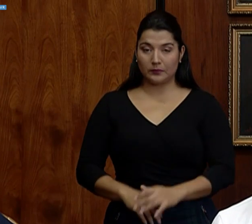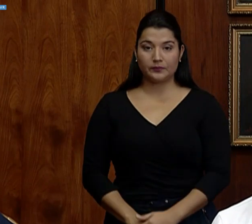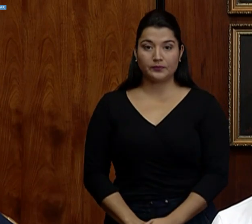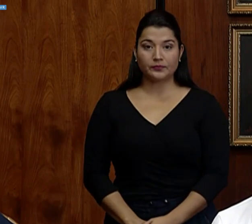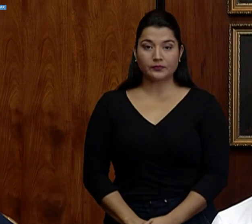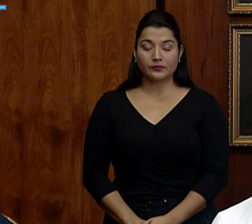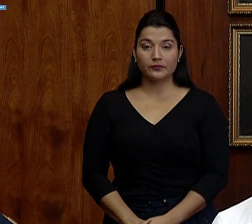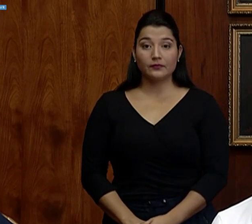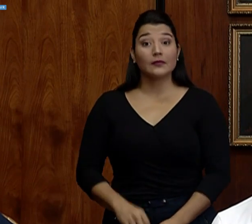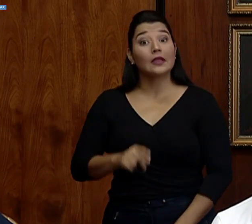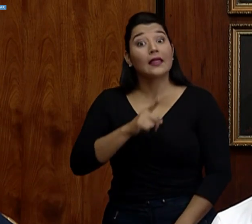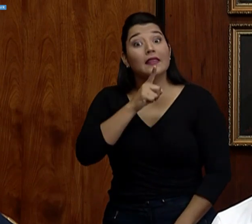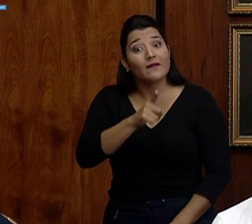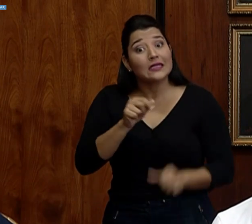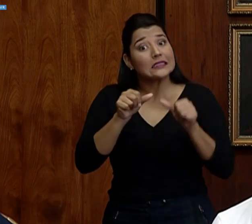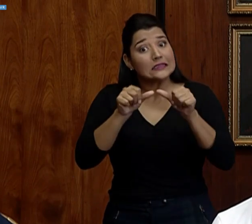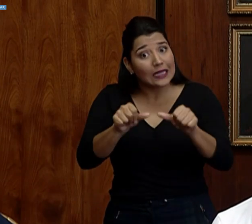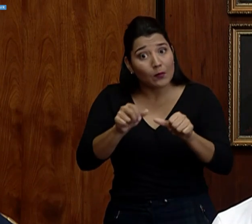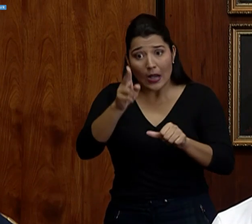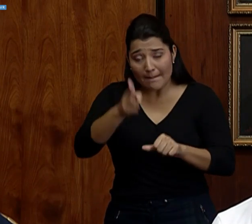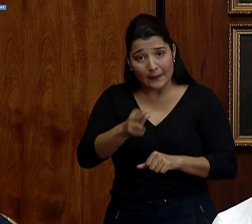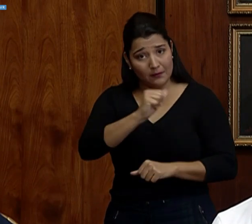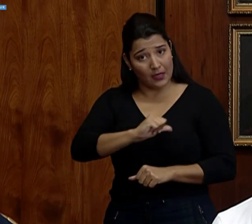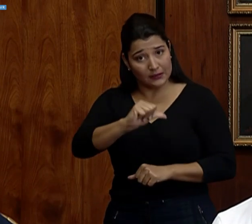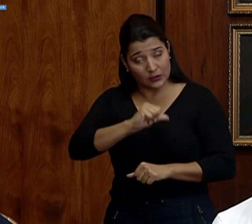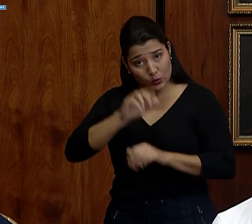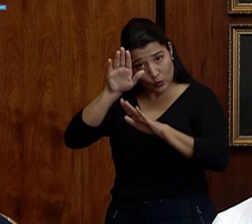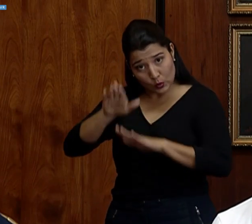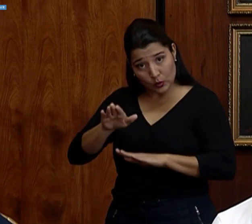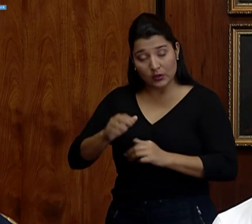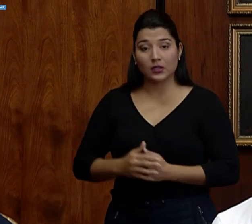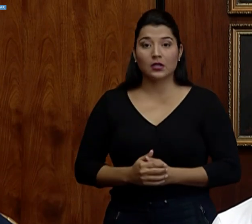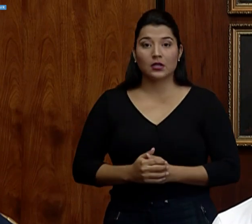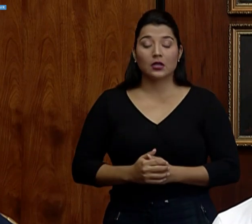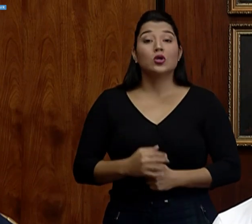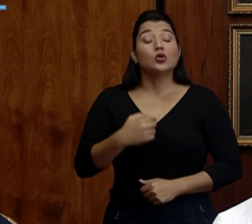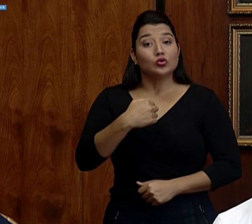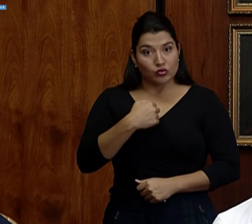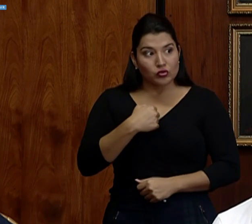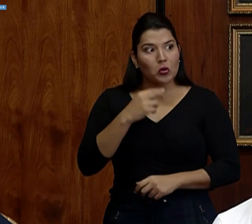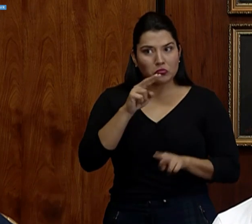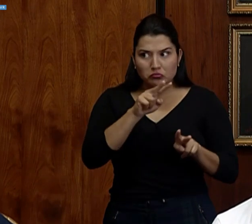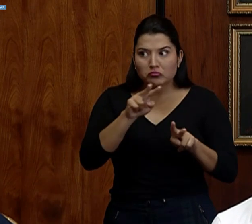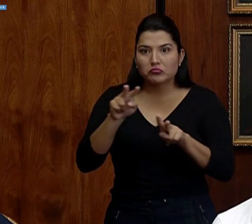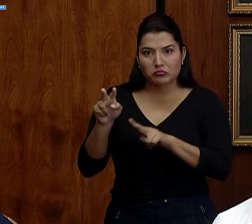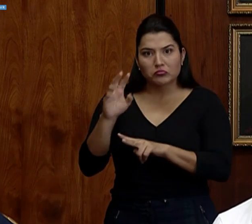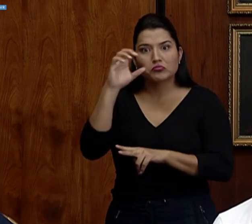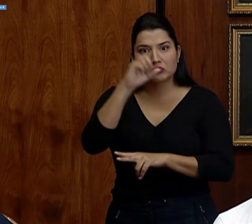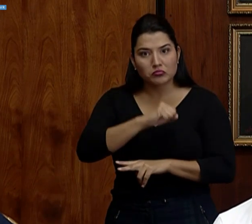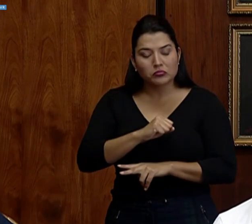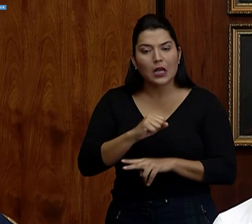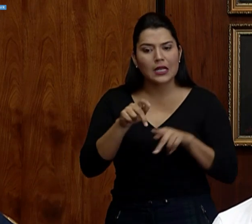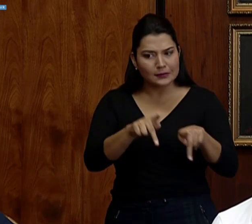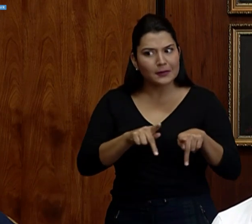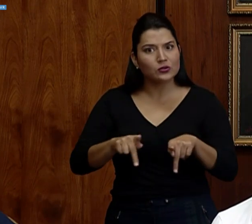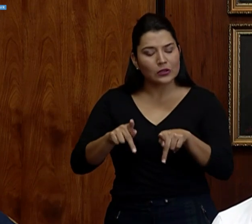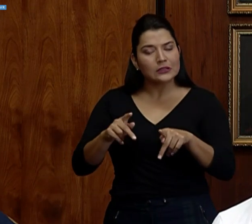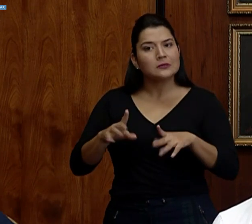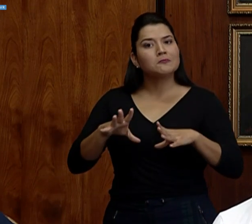Y de verdad sigamos en ese comportamiento. Yo manifiesto que estoy viendo que la población, estamos siendo responsables.